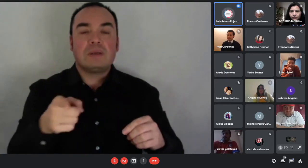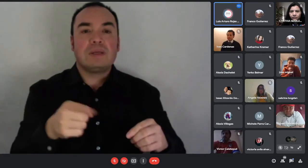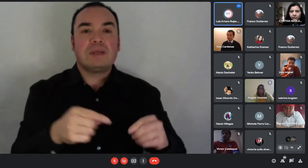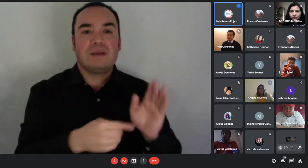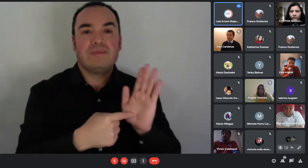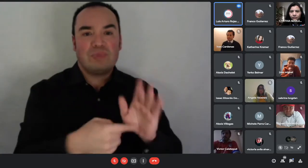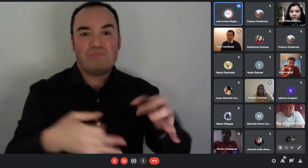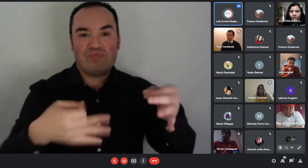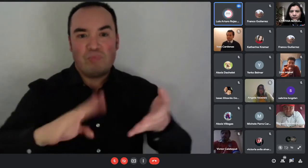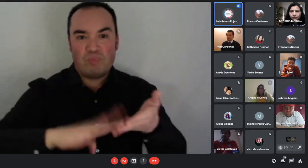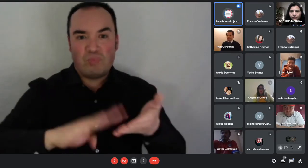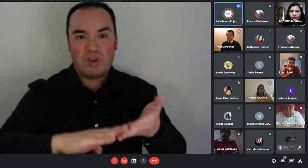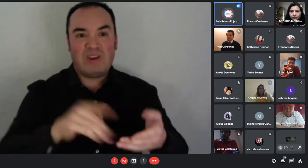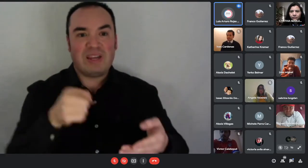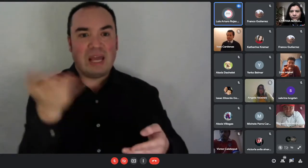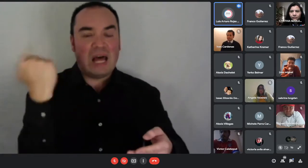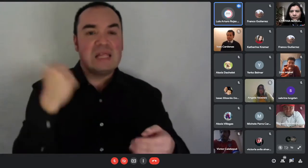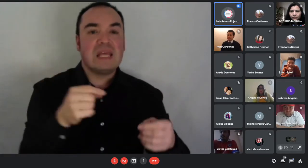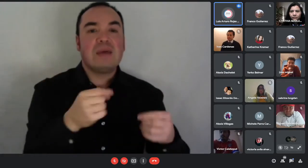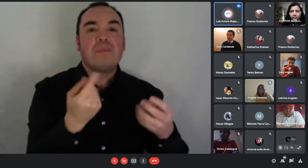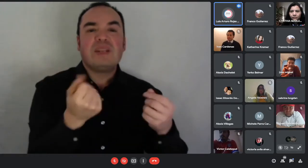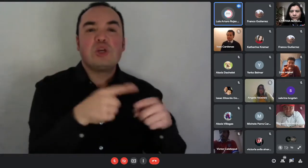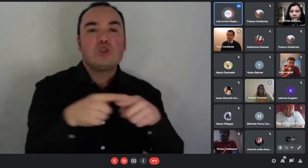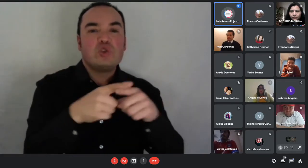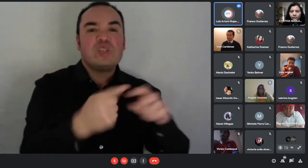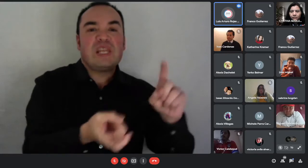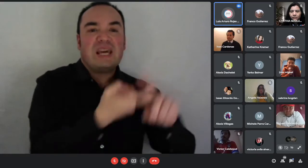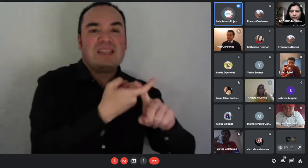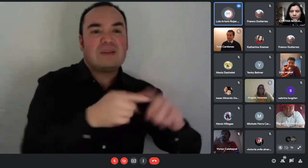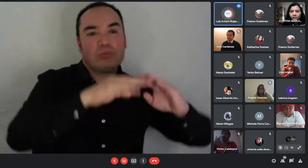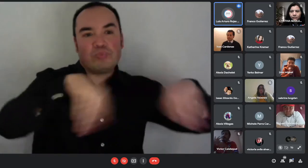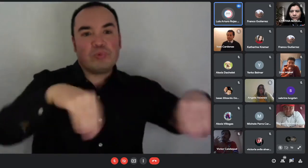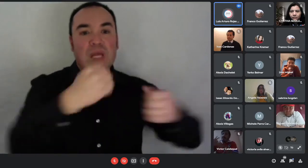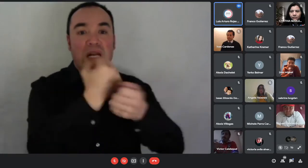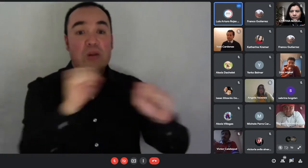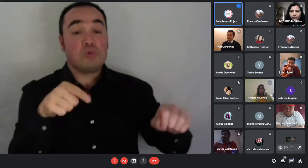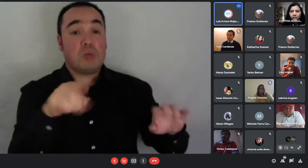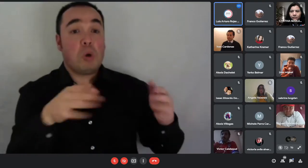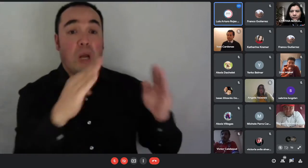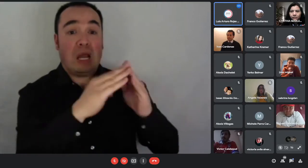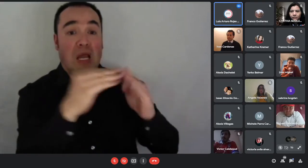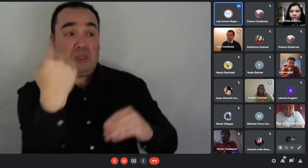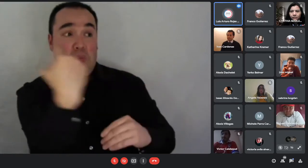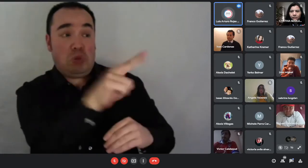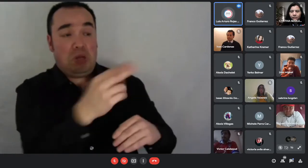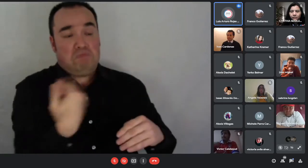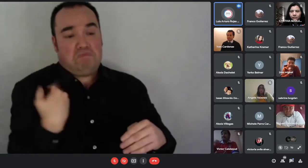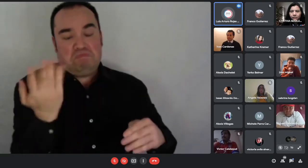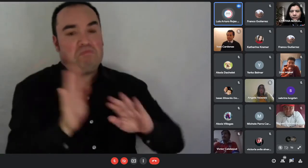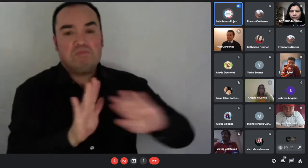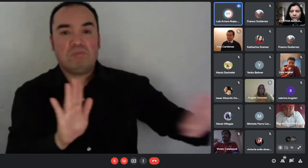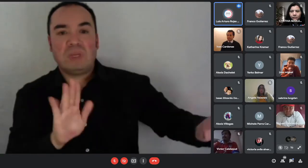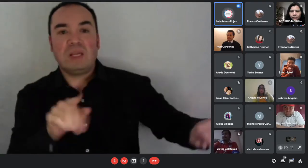gananciales y que él quedó con la vivienda y por ende un título de dominio vigente donde se indique que esta persona